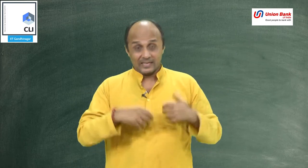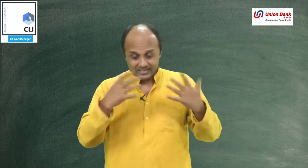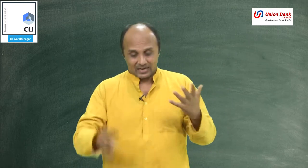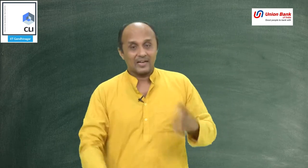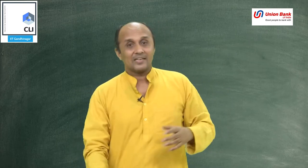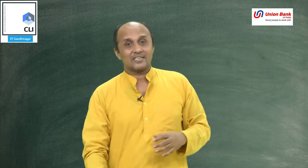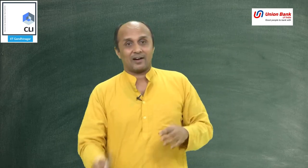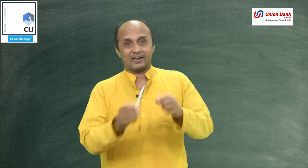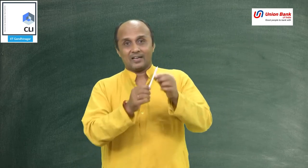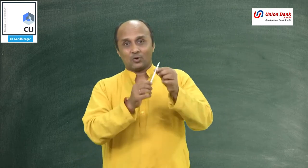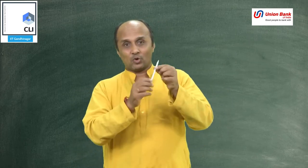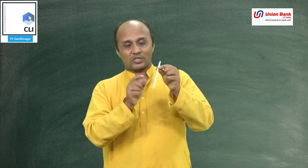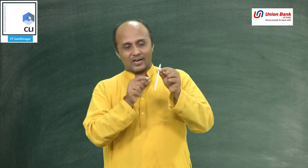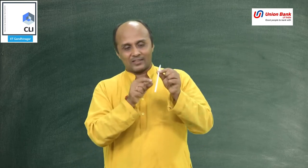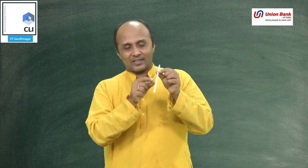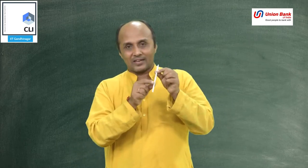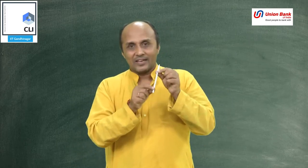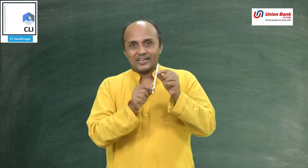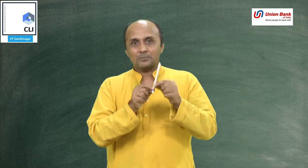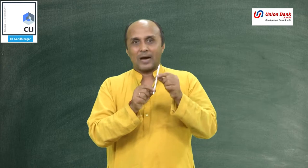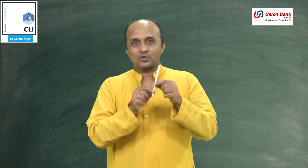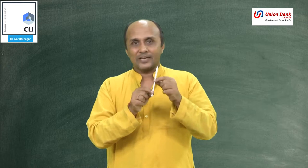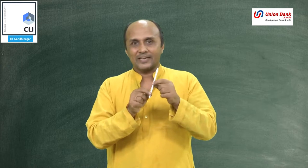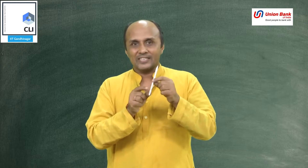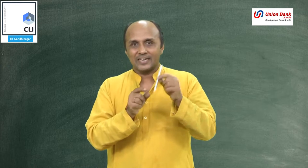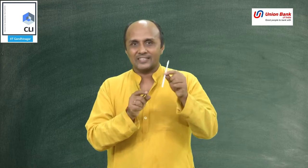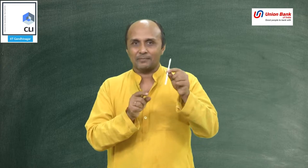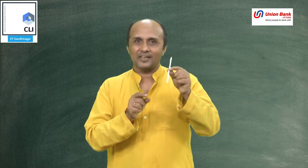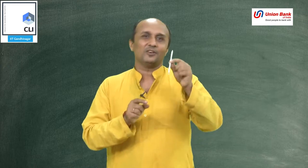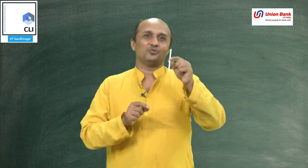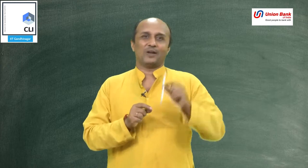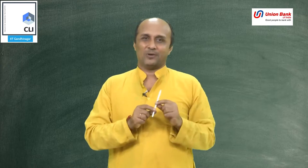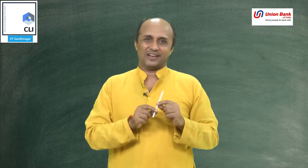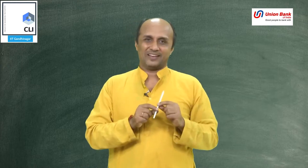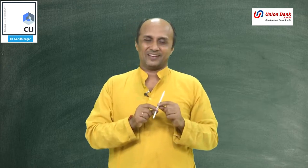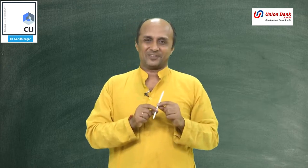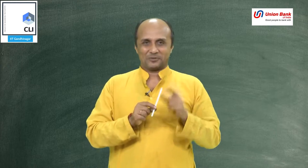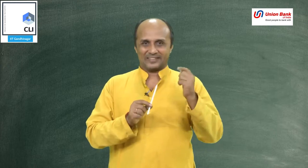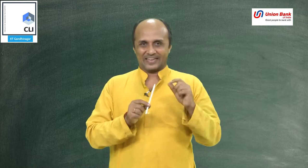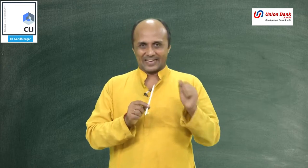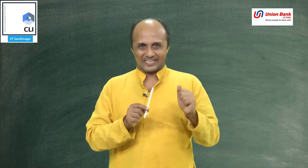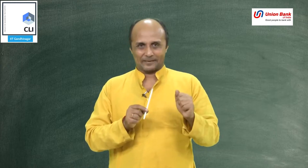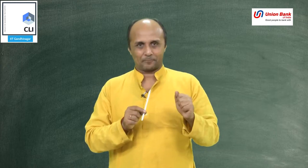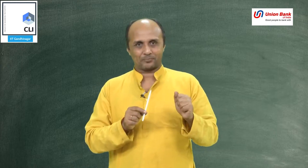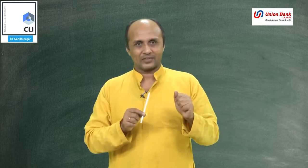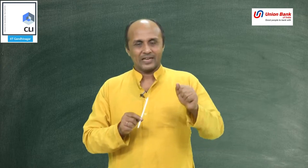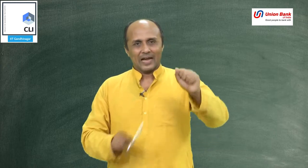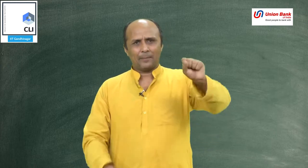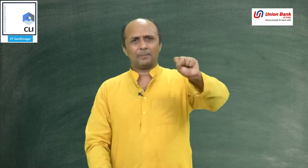इसका सवाल कुछ हद तक इस बासुरी के छेद से भी जुड़ा हुआ है तो देखते हैं कैसे हम अपनी